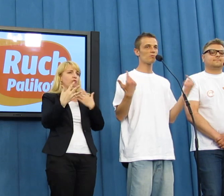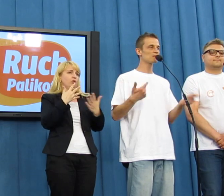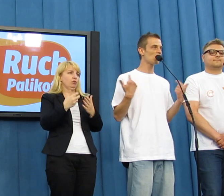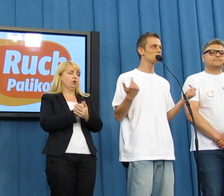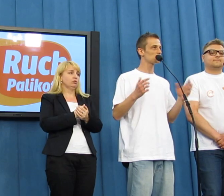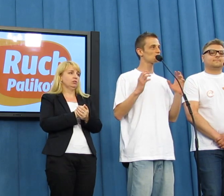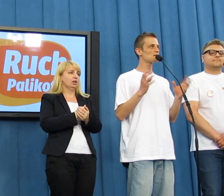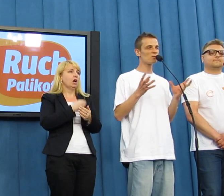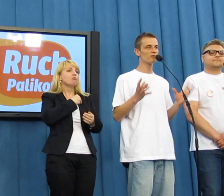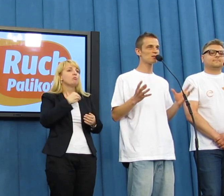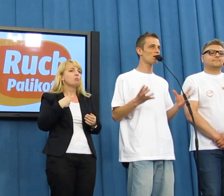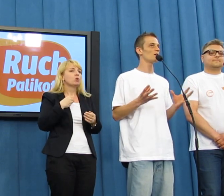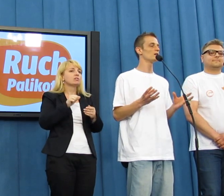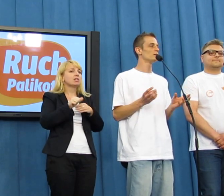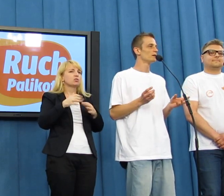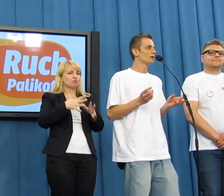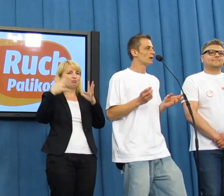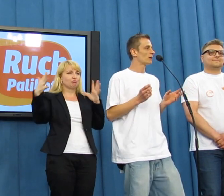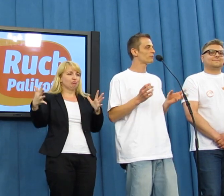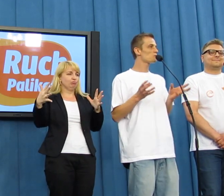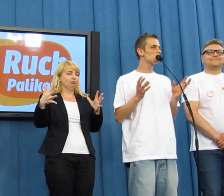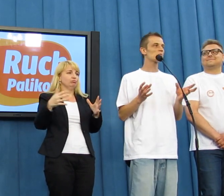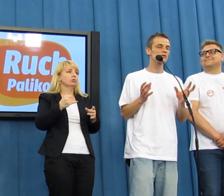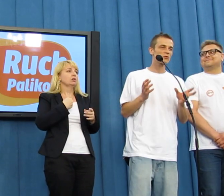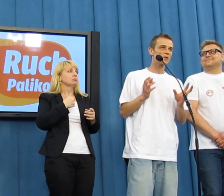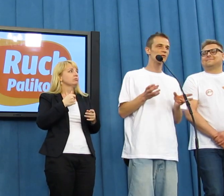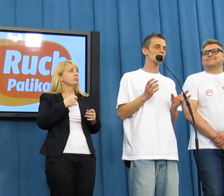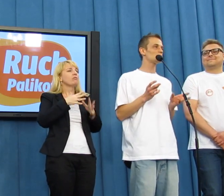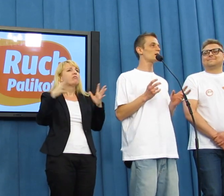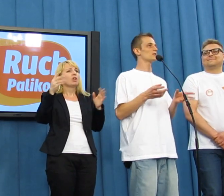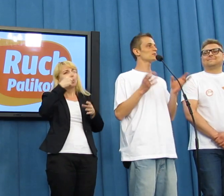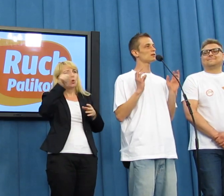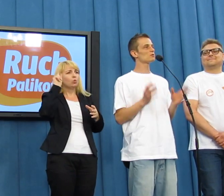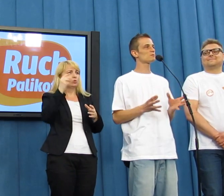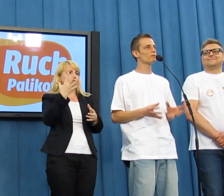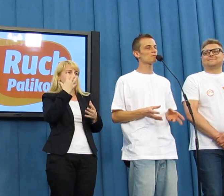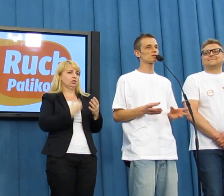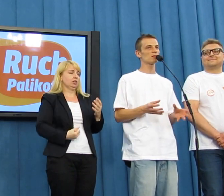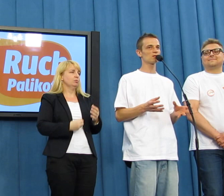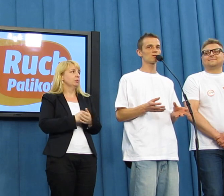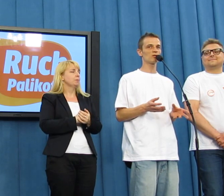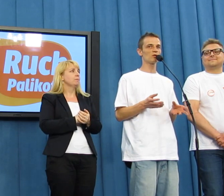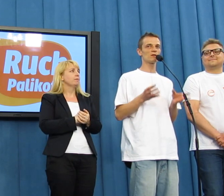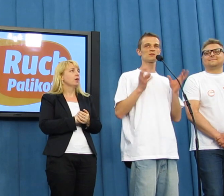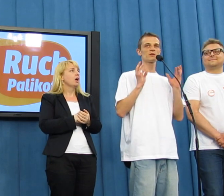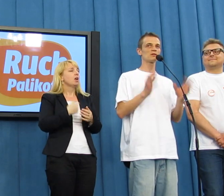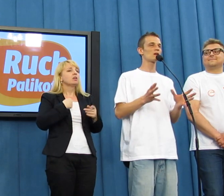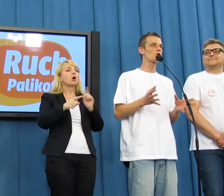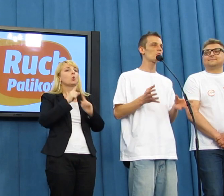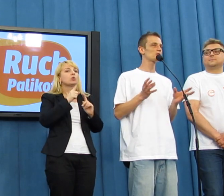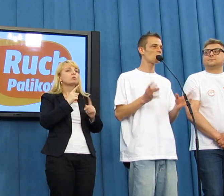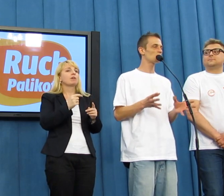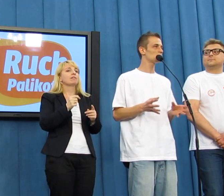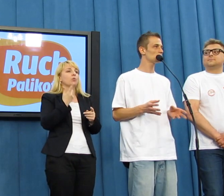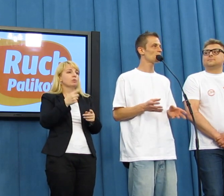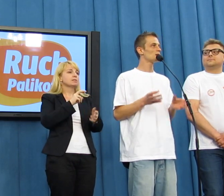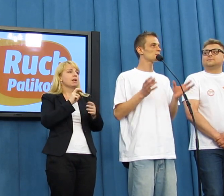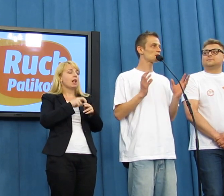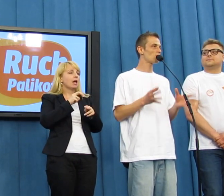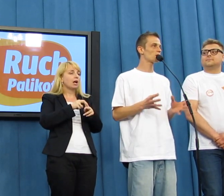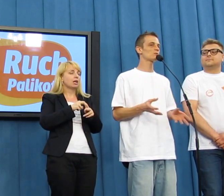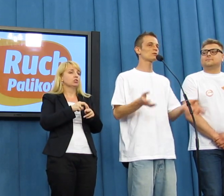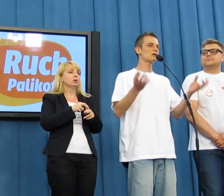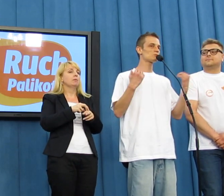tu w Polsce się obracamy? To jest niesamowita skala. Wielu ludzi przez to cierpi i dalej. Ostatnio rozmawiałem z doktorem z brytyjskiej Columbia z Kanady,